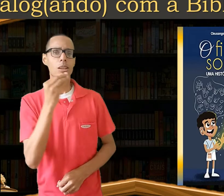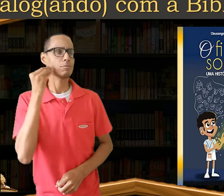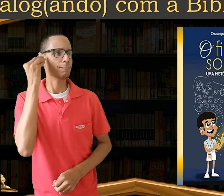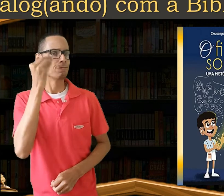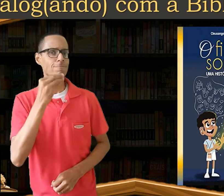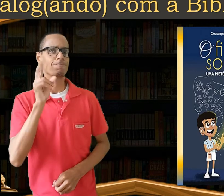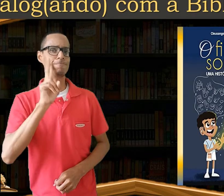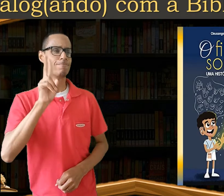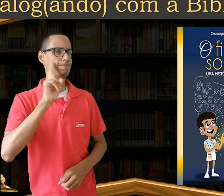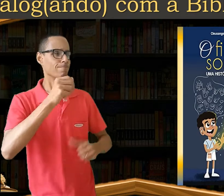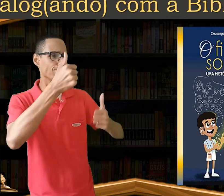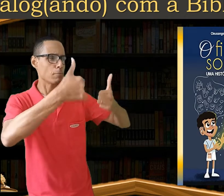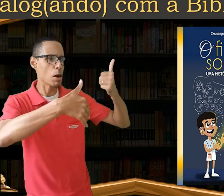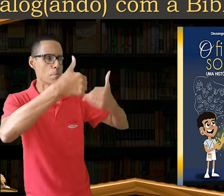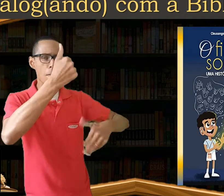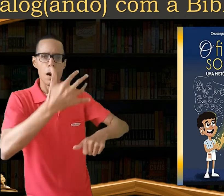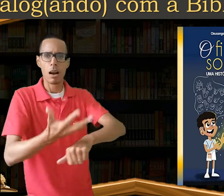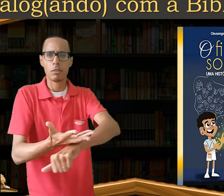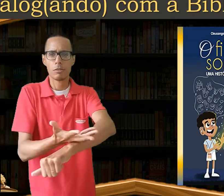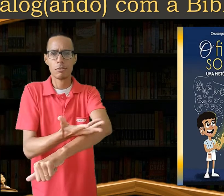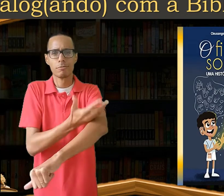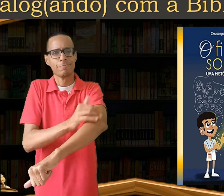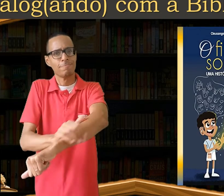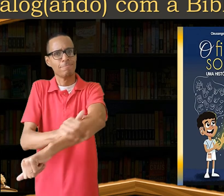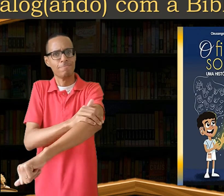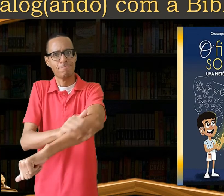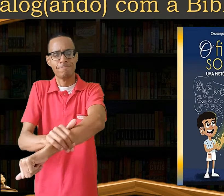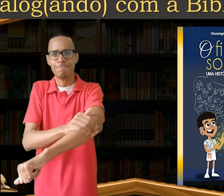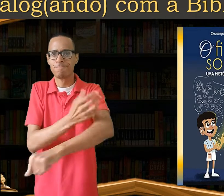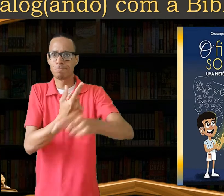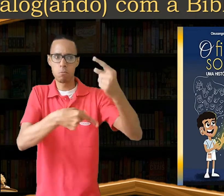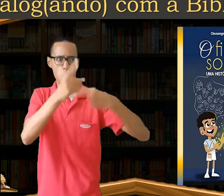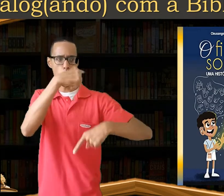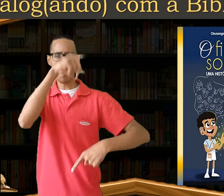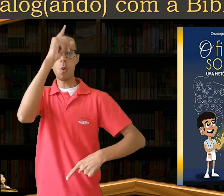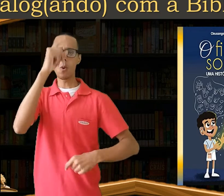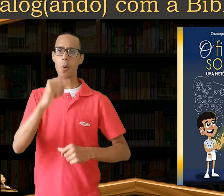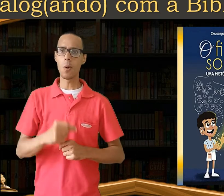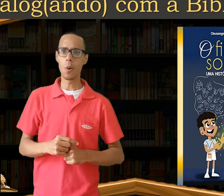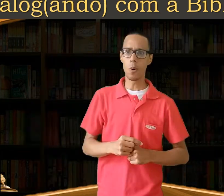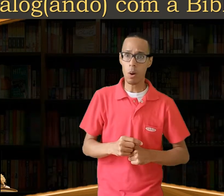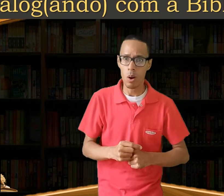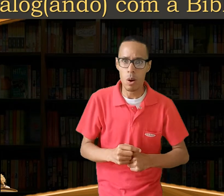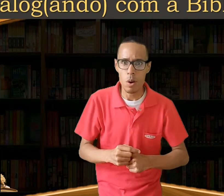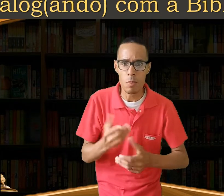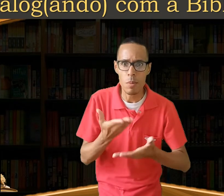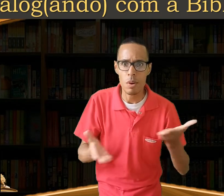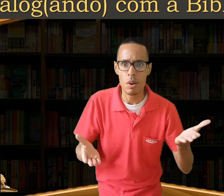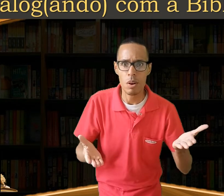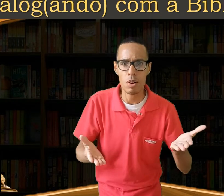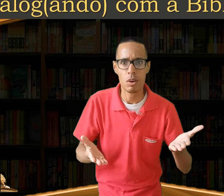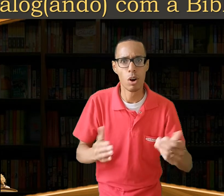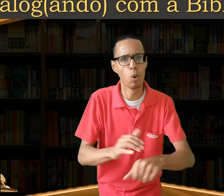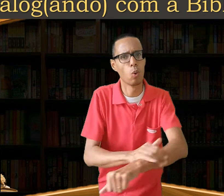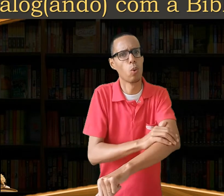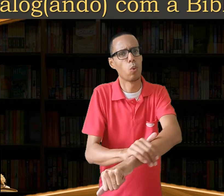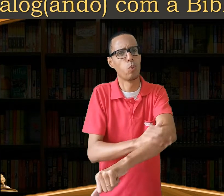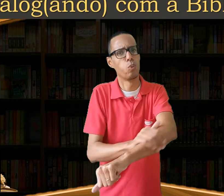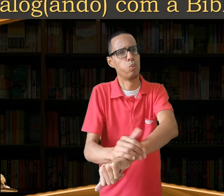Dialogando com uma história emocionante. E se você não viu, é só acessar este card